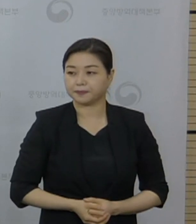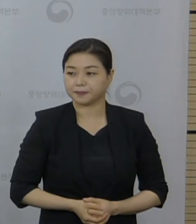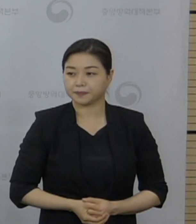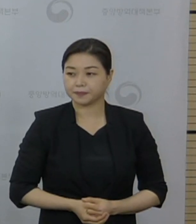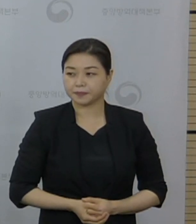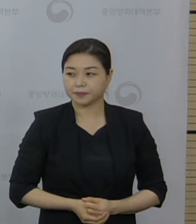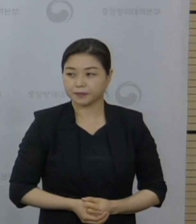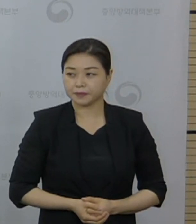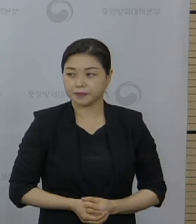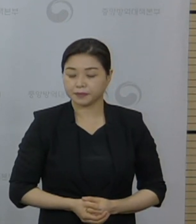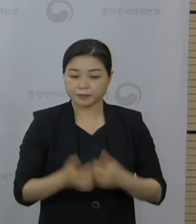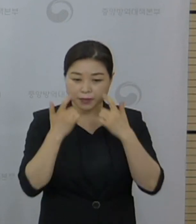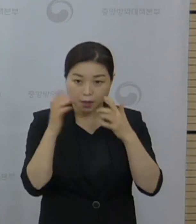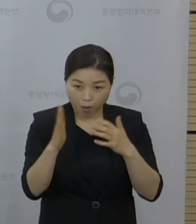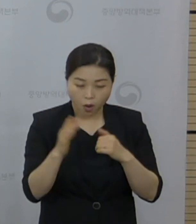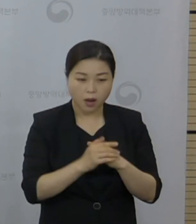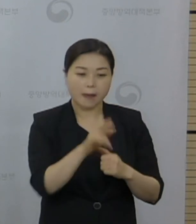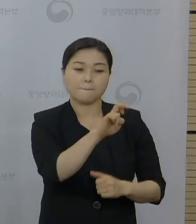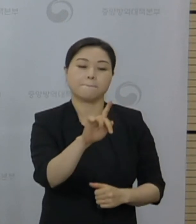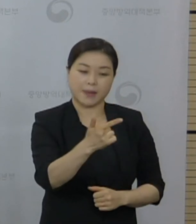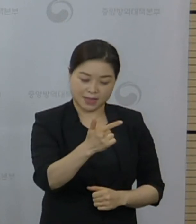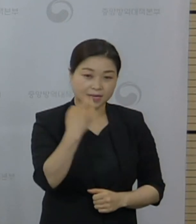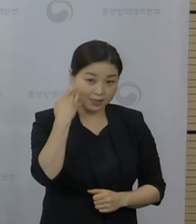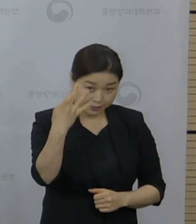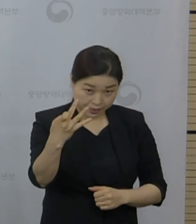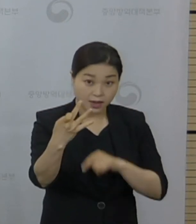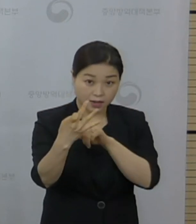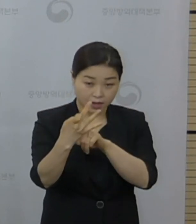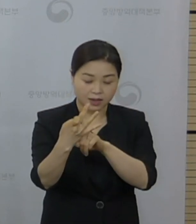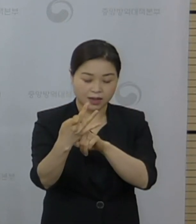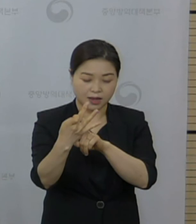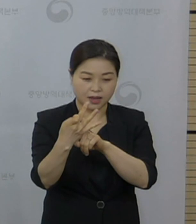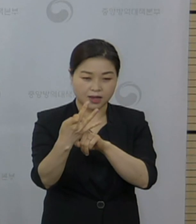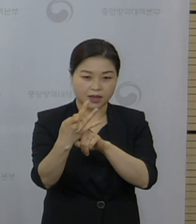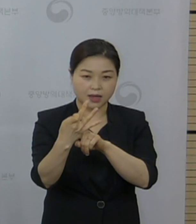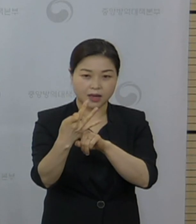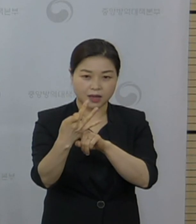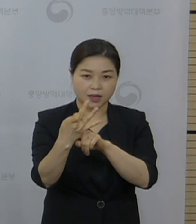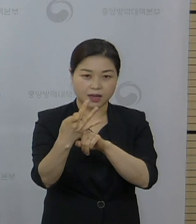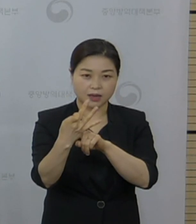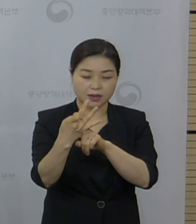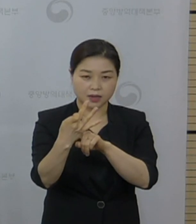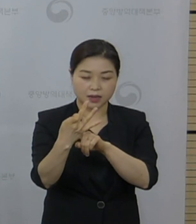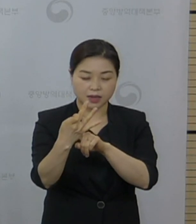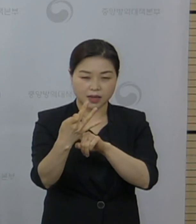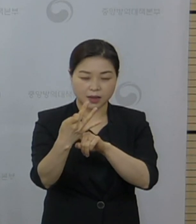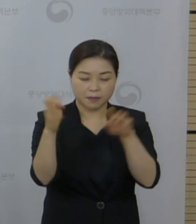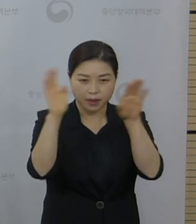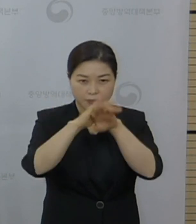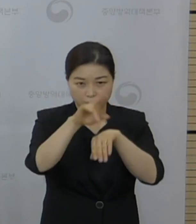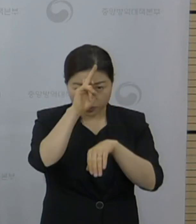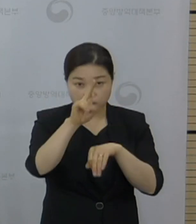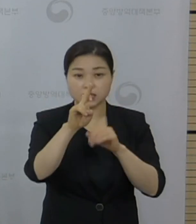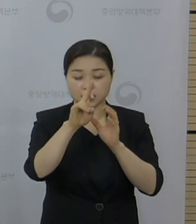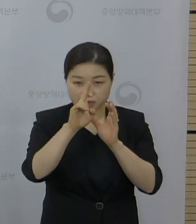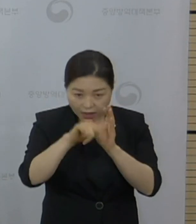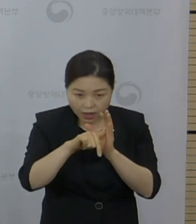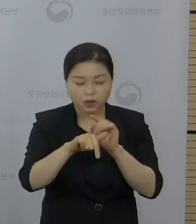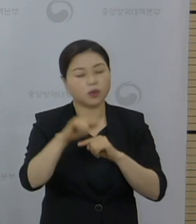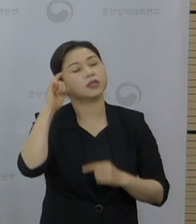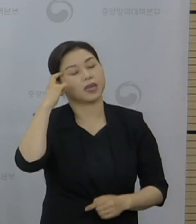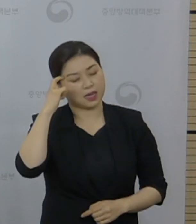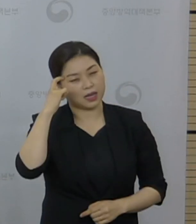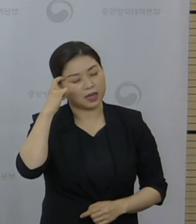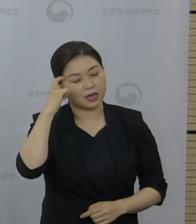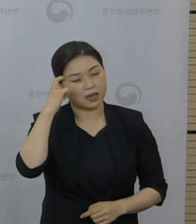정확하게 만 14일이 지난 다음 날 0시 이렇게 산정을 하시면 될 것